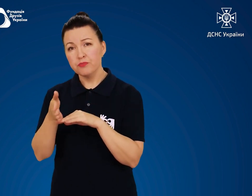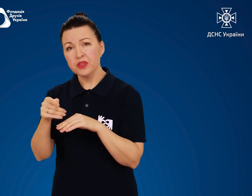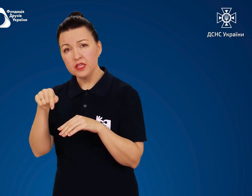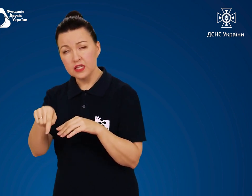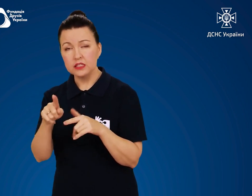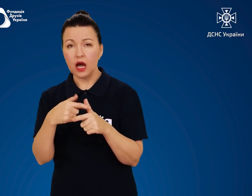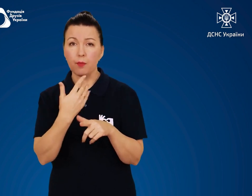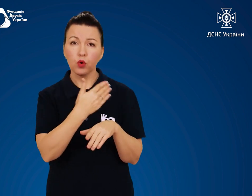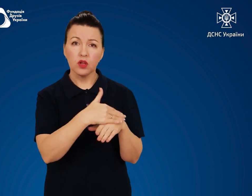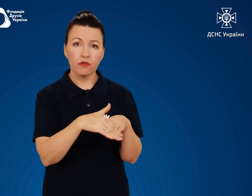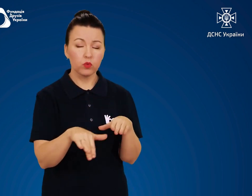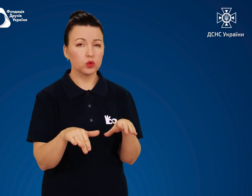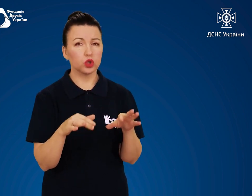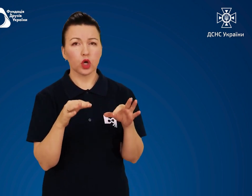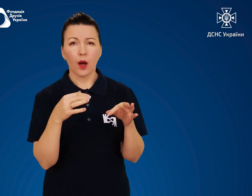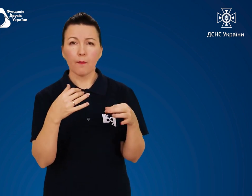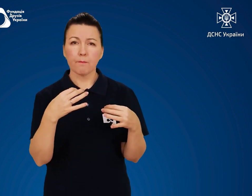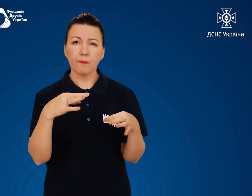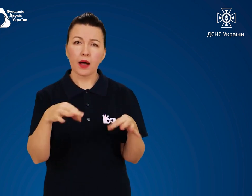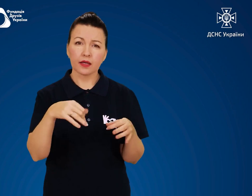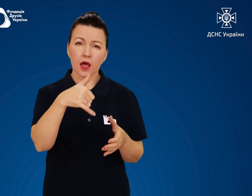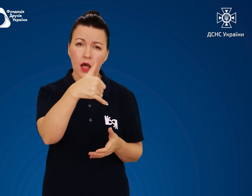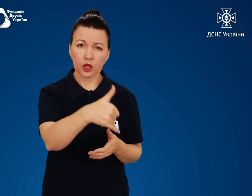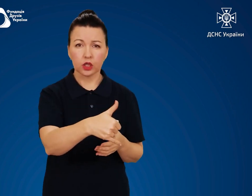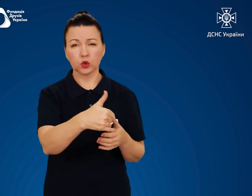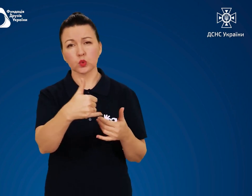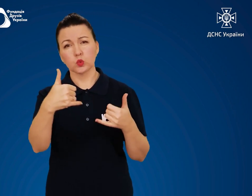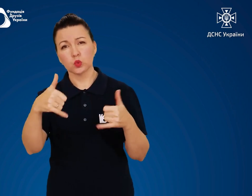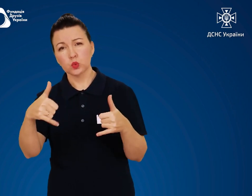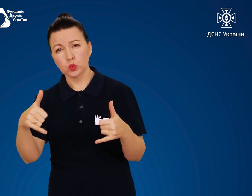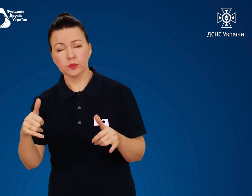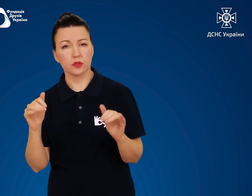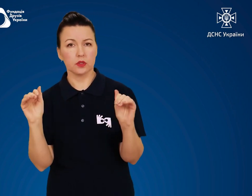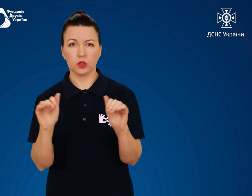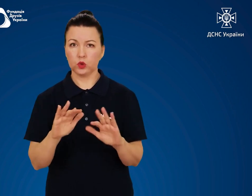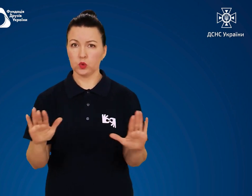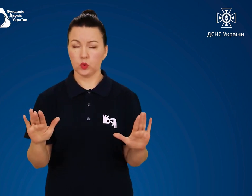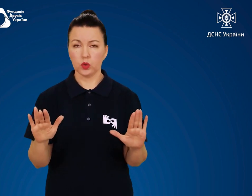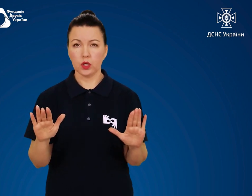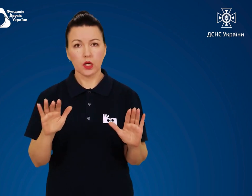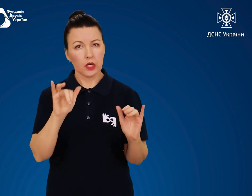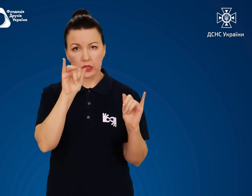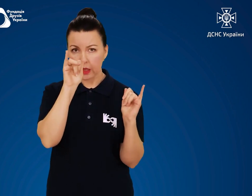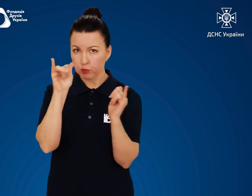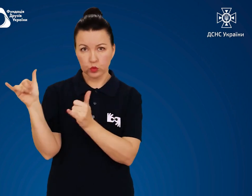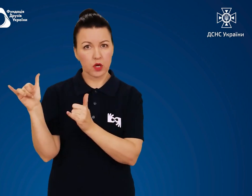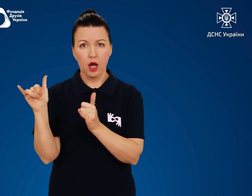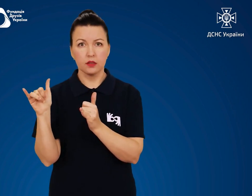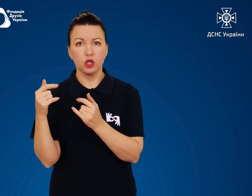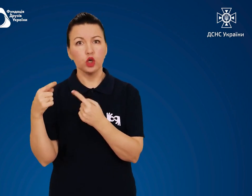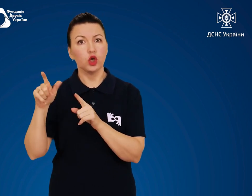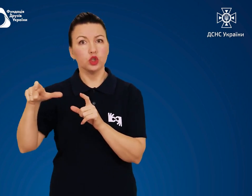або на вулиці нічийні пакети, сумки. Не підпускайте до них інших.